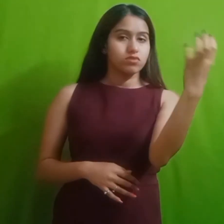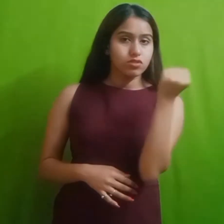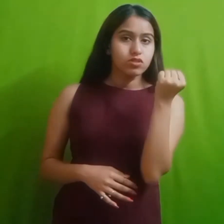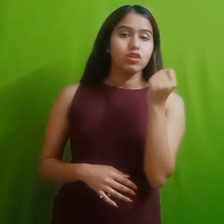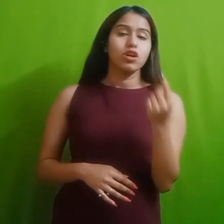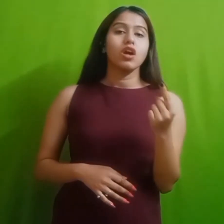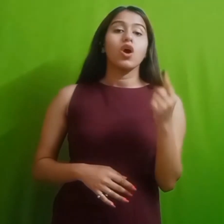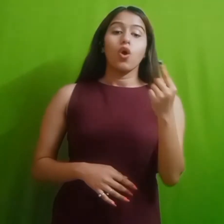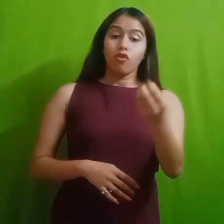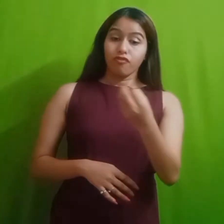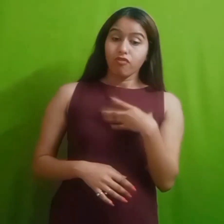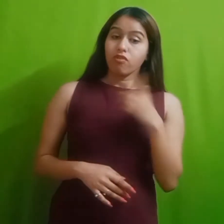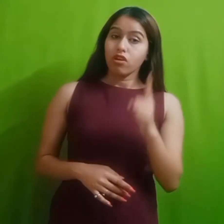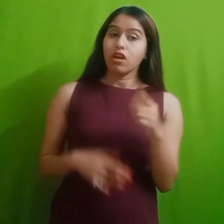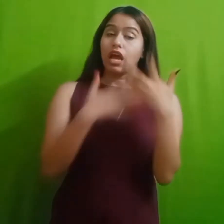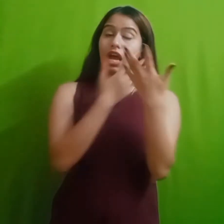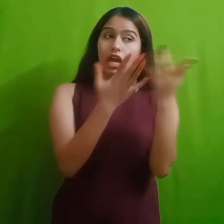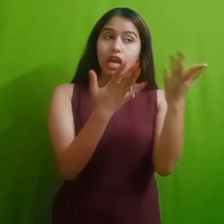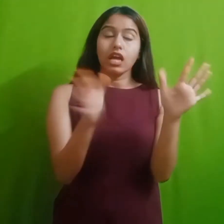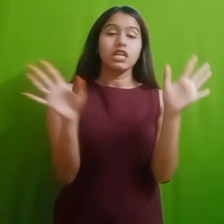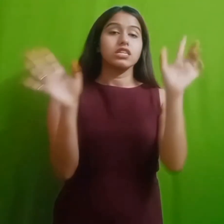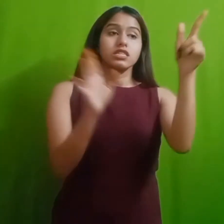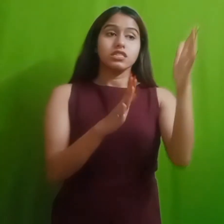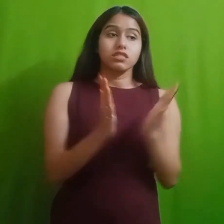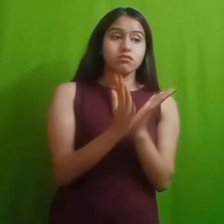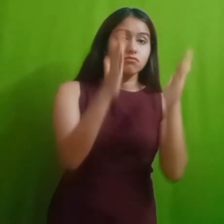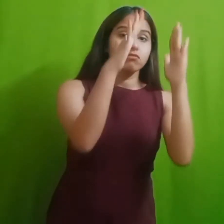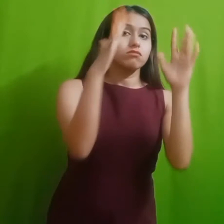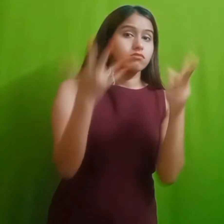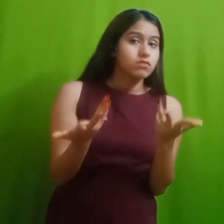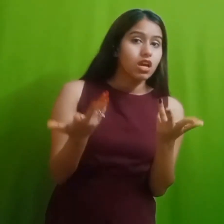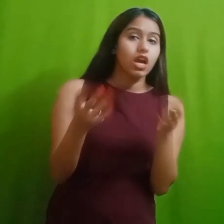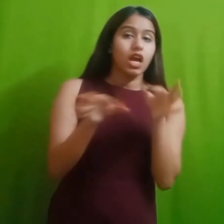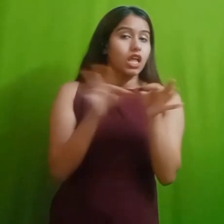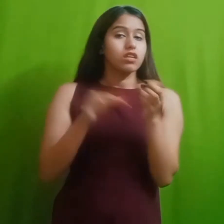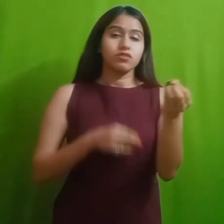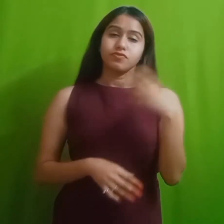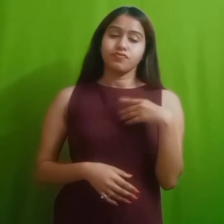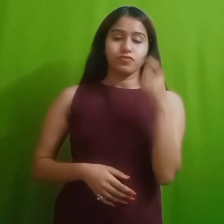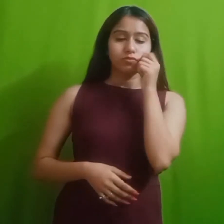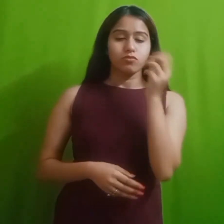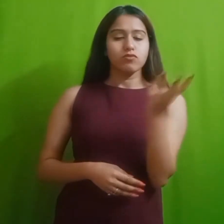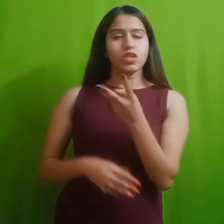बड़े राजकुमार को जाना